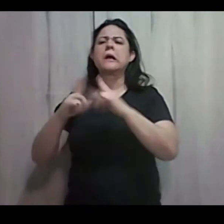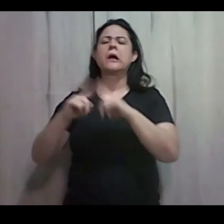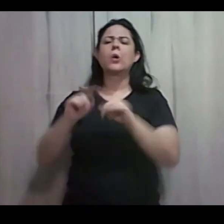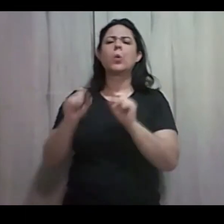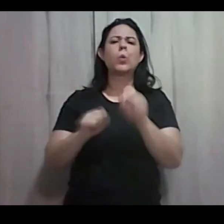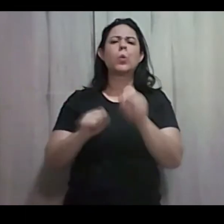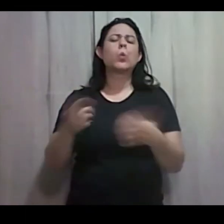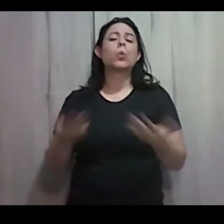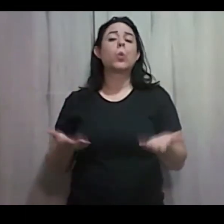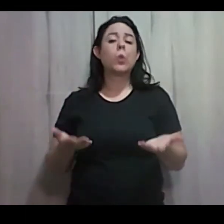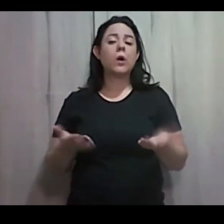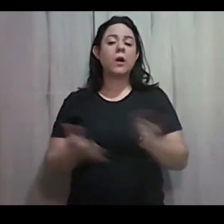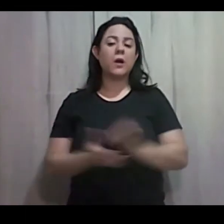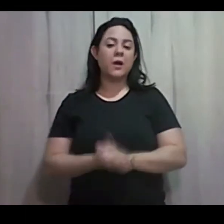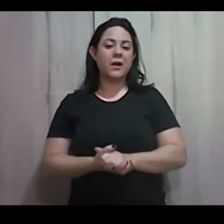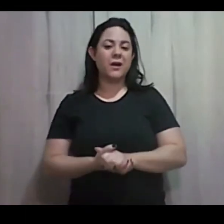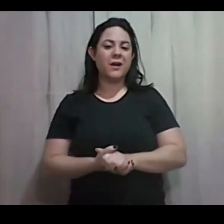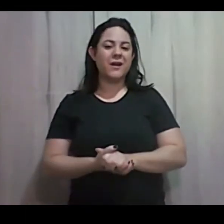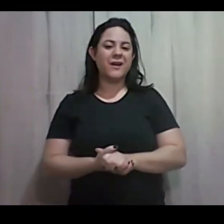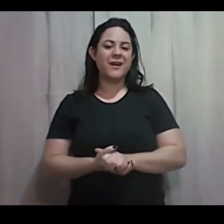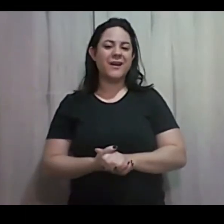Como é que é, Daniele? O trono de Satanás?